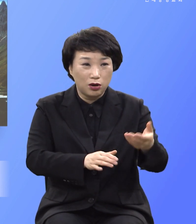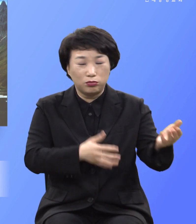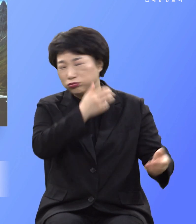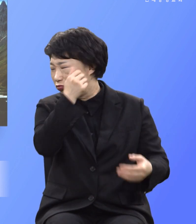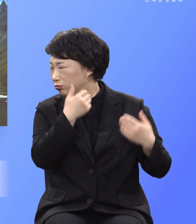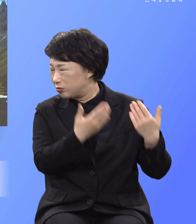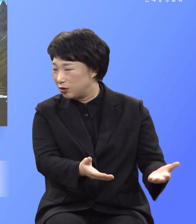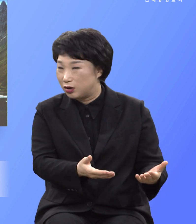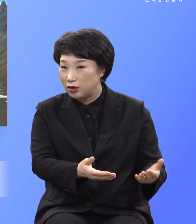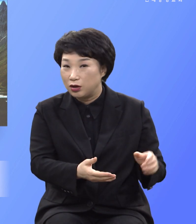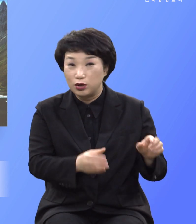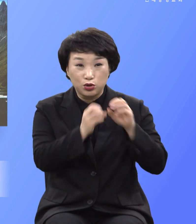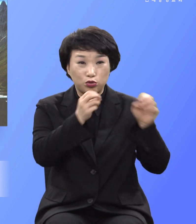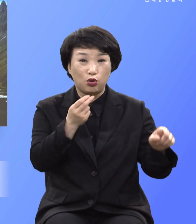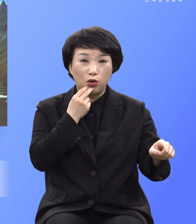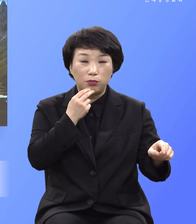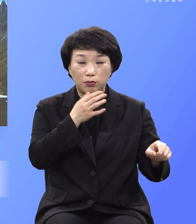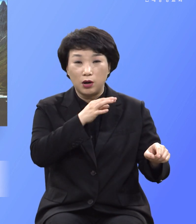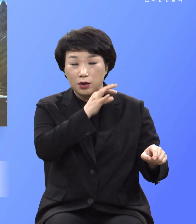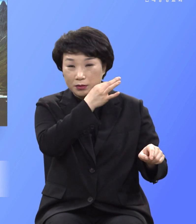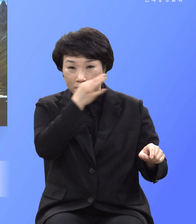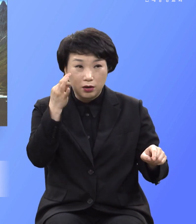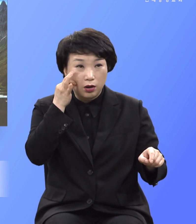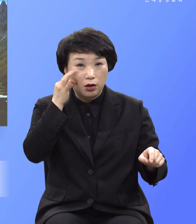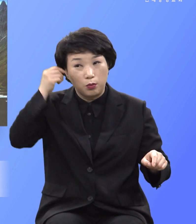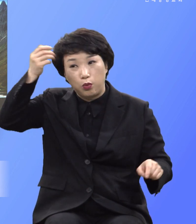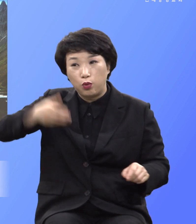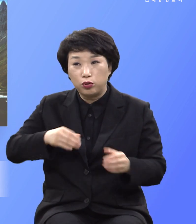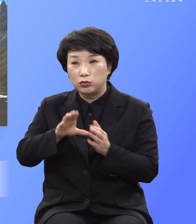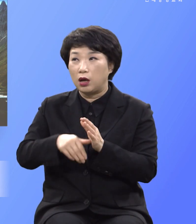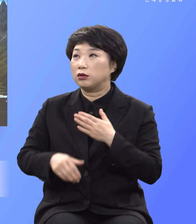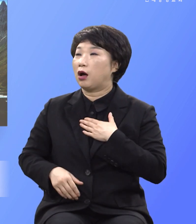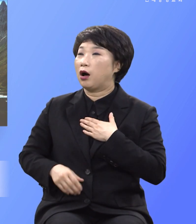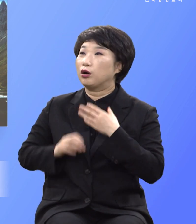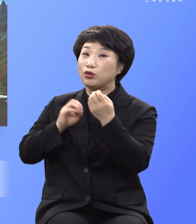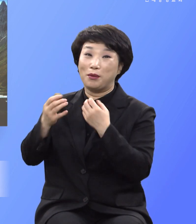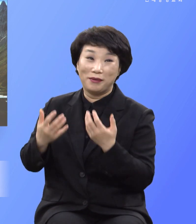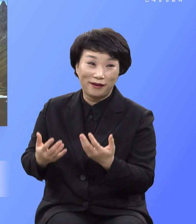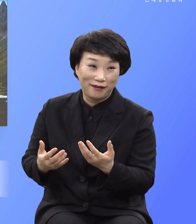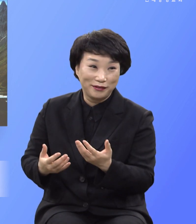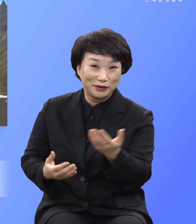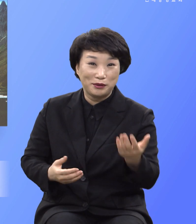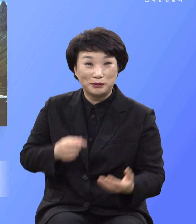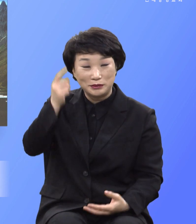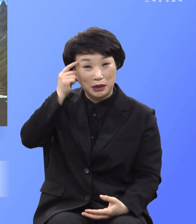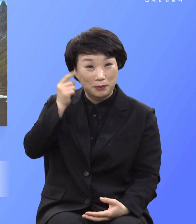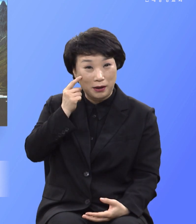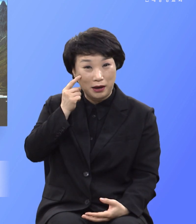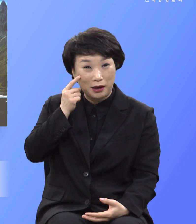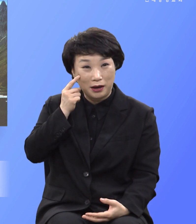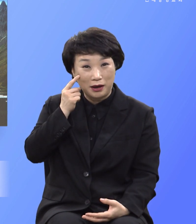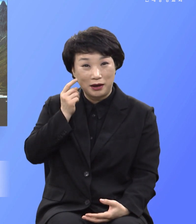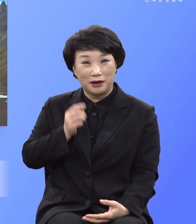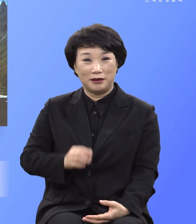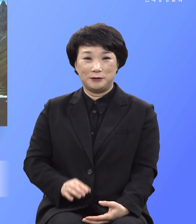양심으로 전도하지 않느냐고 물으면 뭐라고 답변하시겠나 한번 여러분이 대답해 보라 그 말입니다